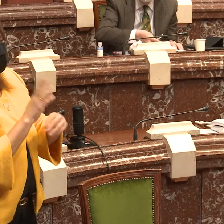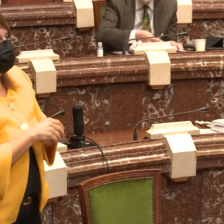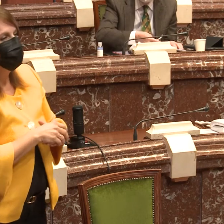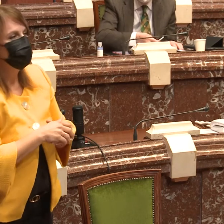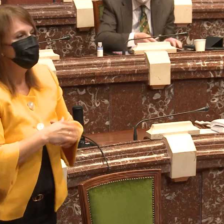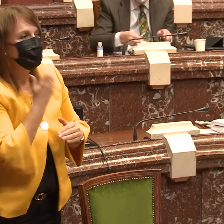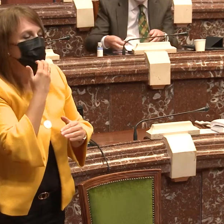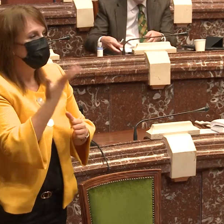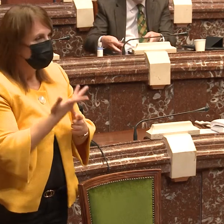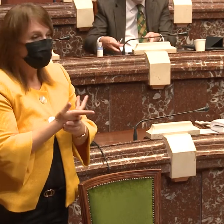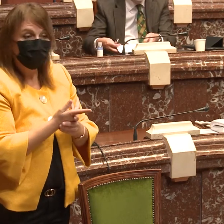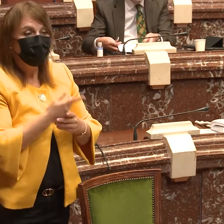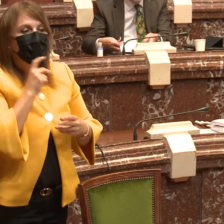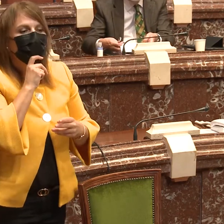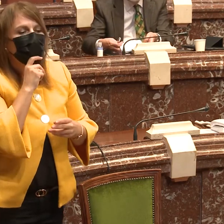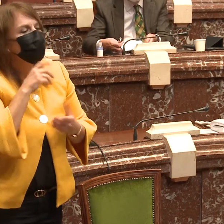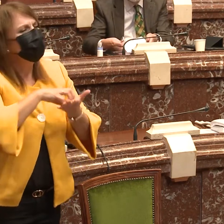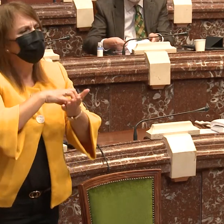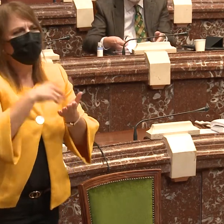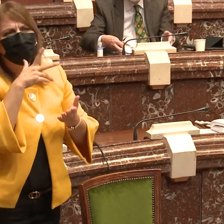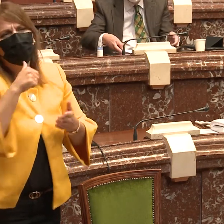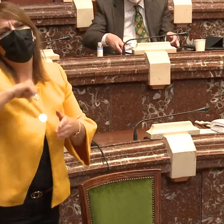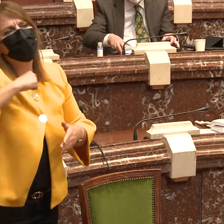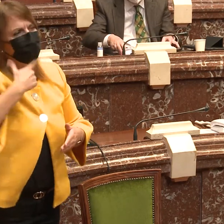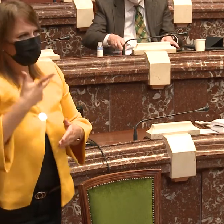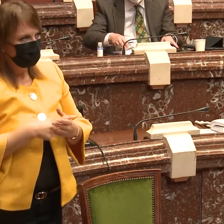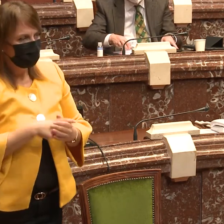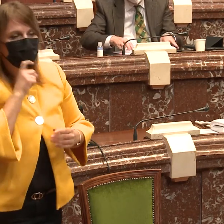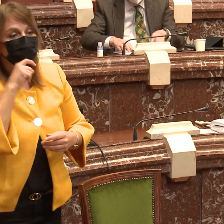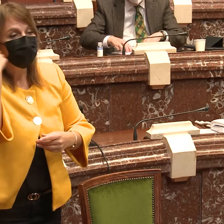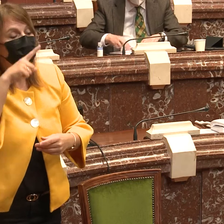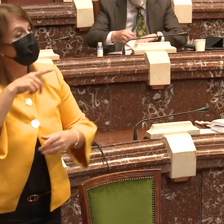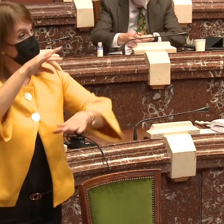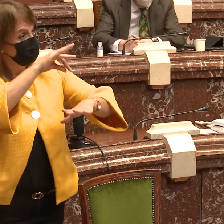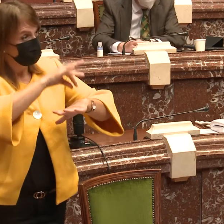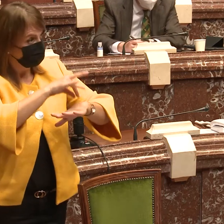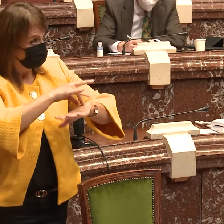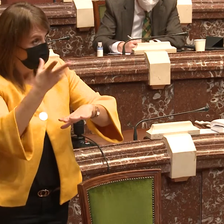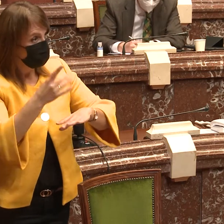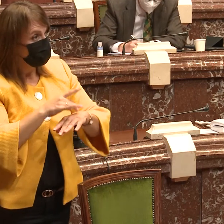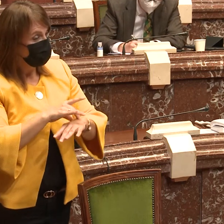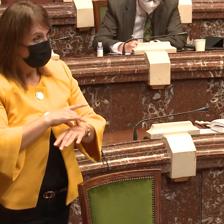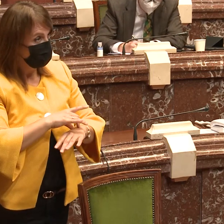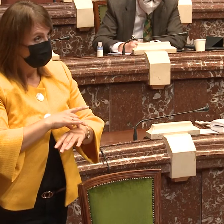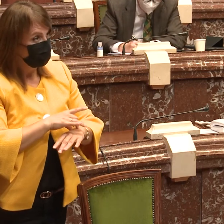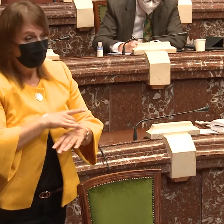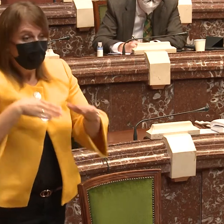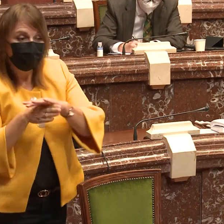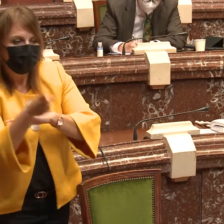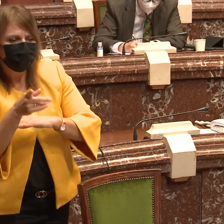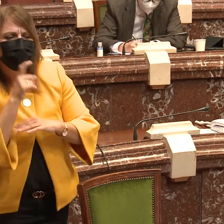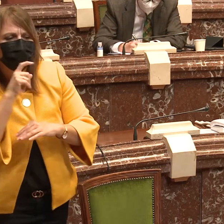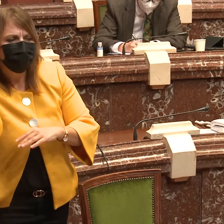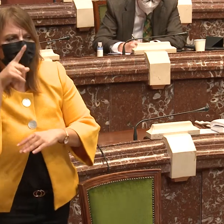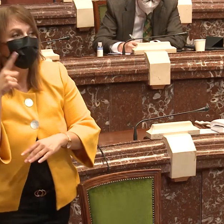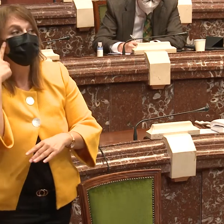de signos. Se debería implementar, debería estar implementada. Por ejemplo, en un hospital, cuando una persona sorda tiene que ir